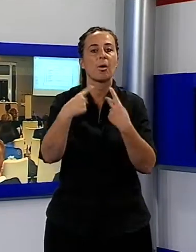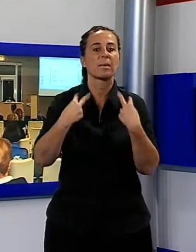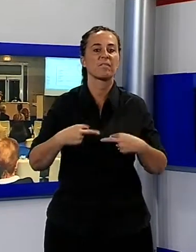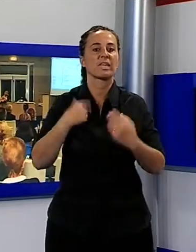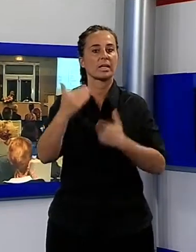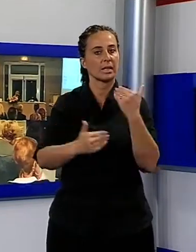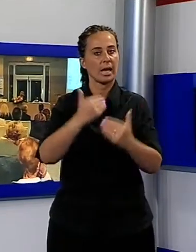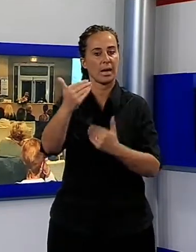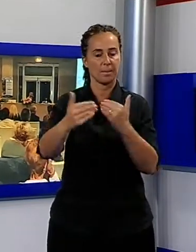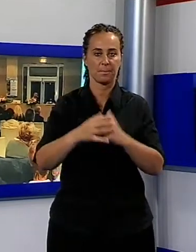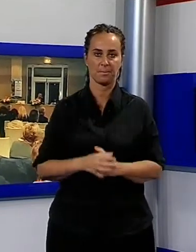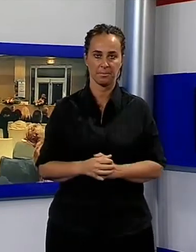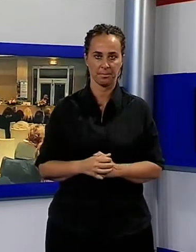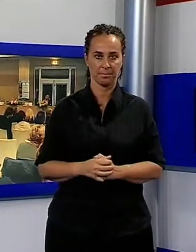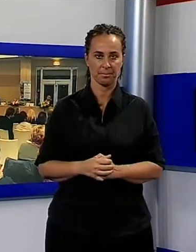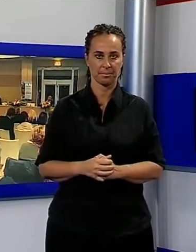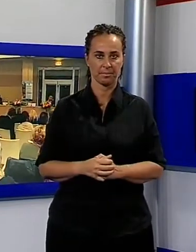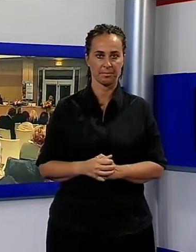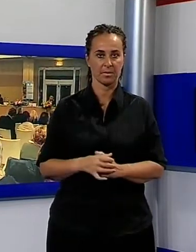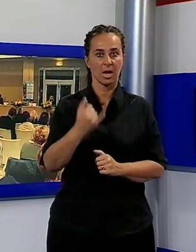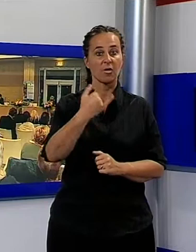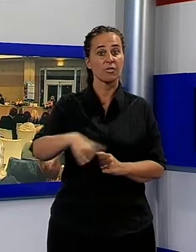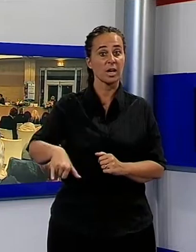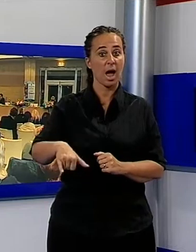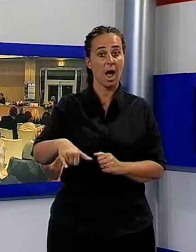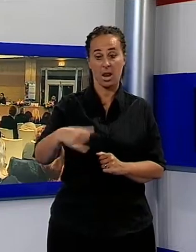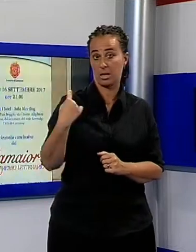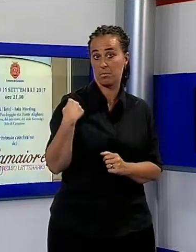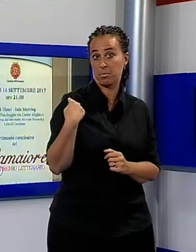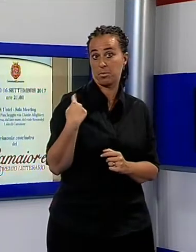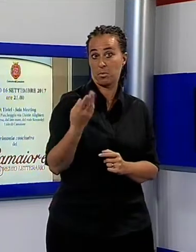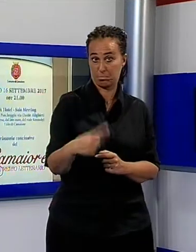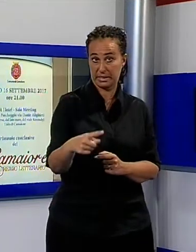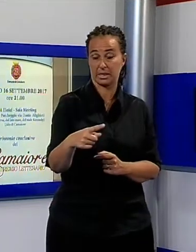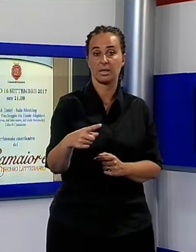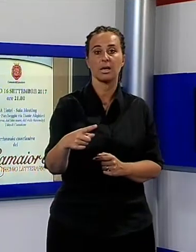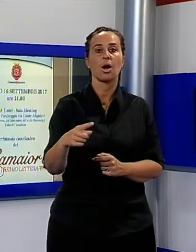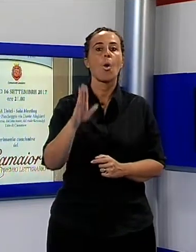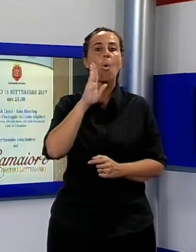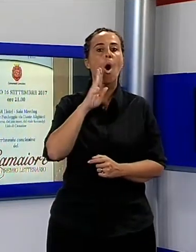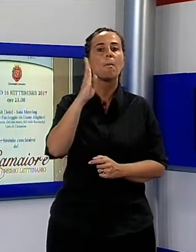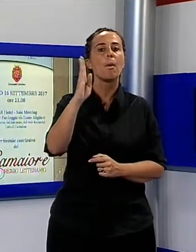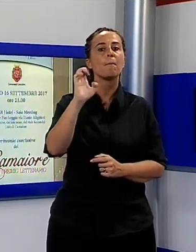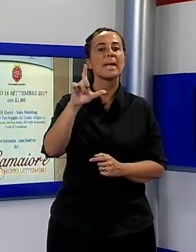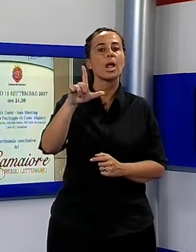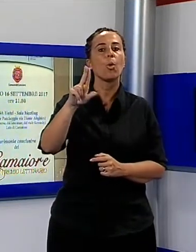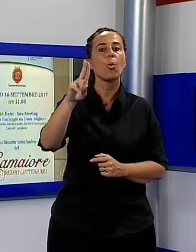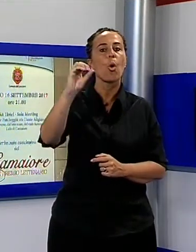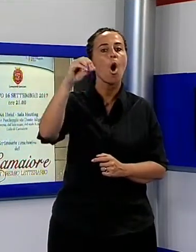di Camaiore. La prima finale senza Francesco Belluomini. Per 29 anni, presidente e anima del premio Camaiore, che adesso il